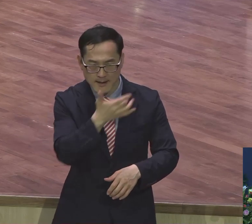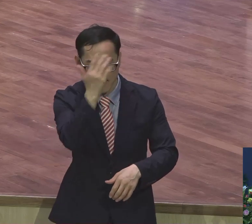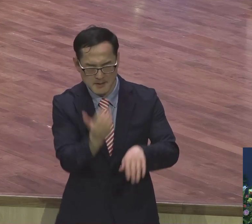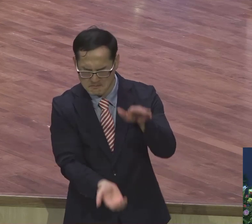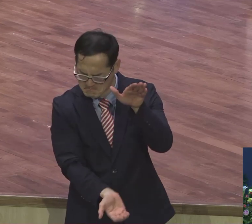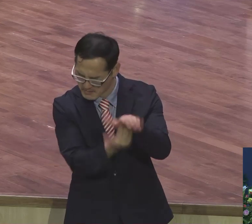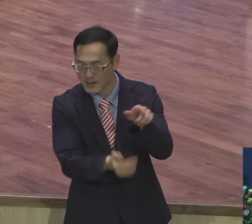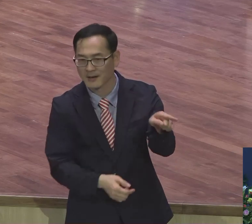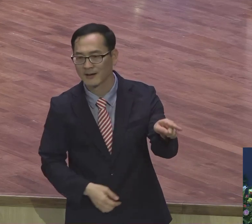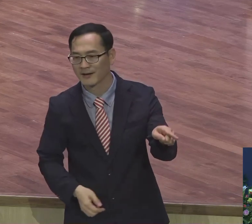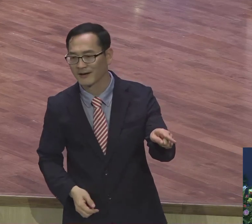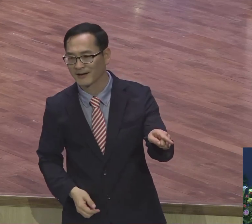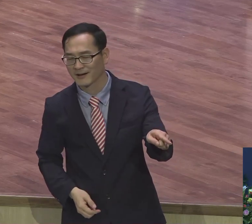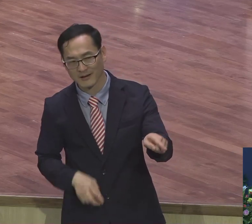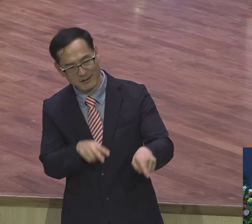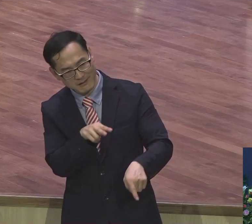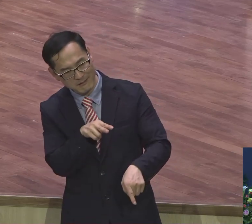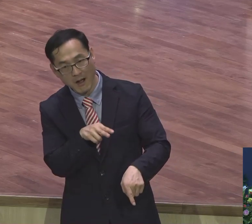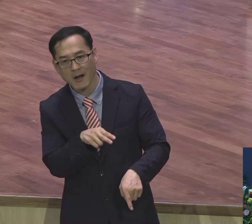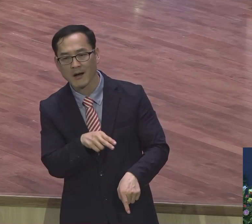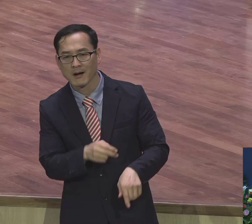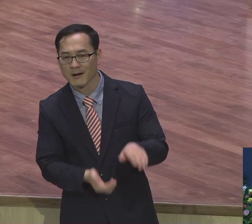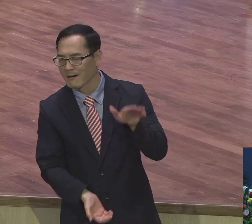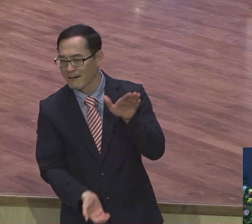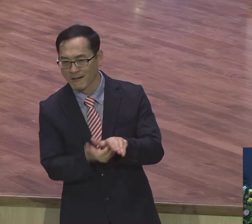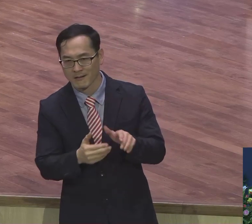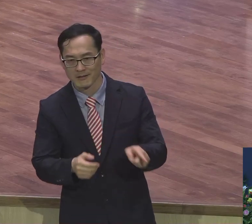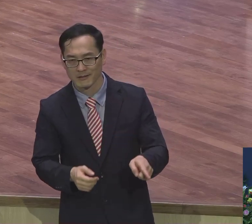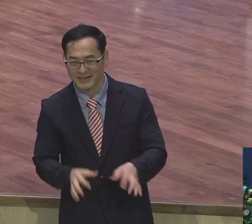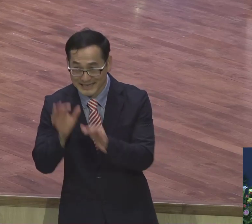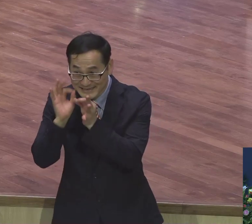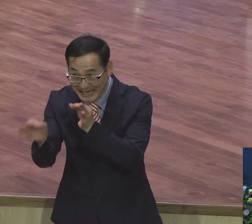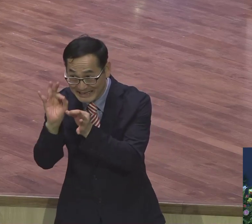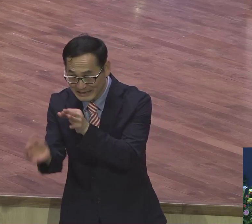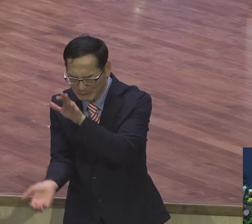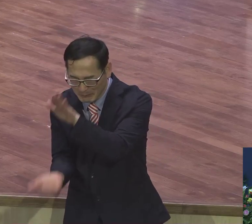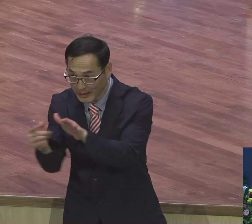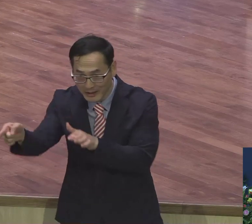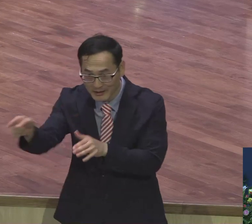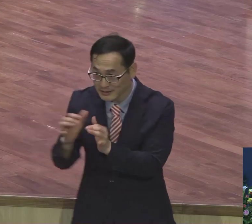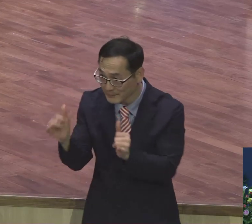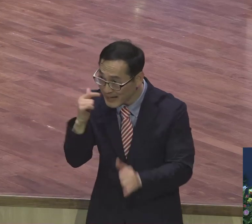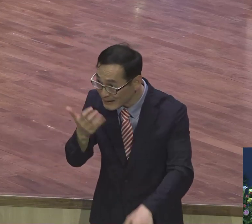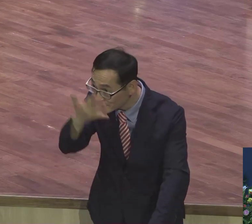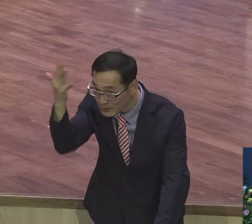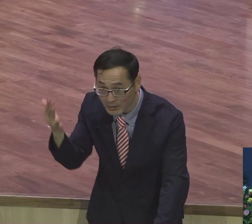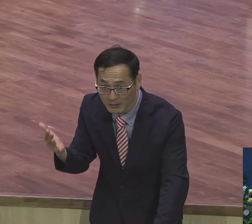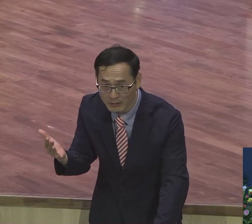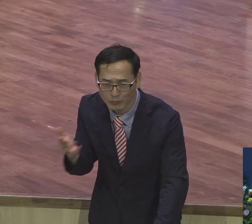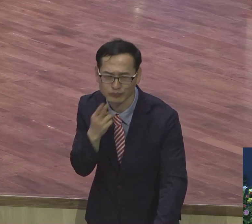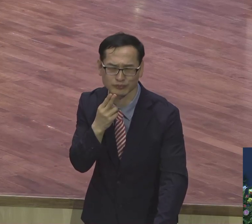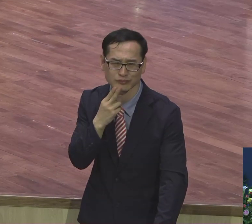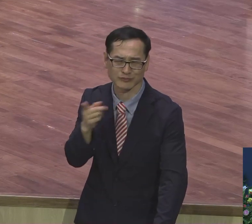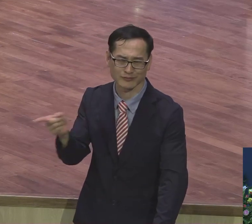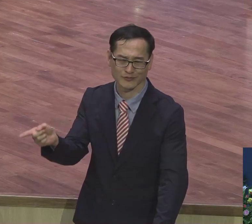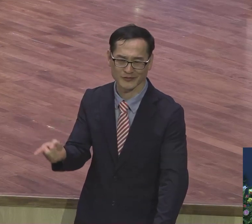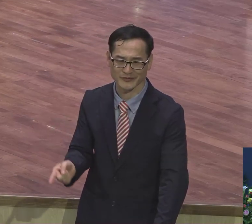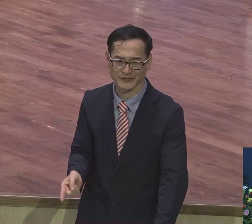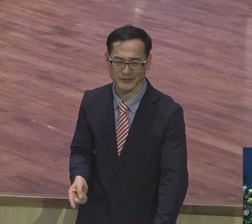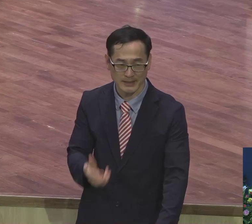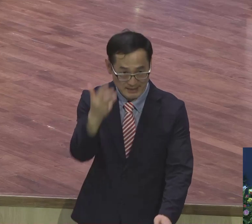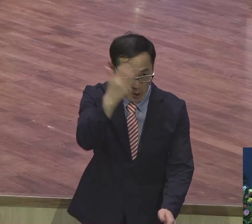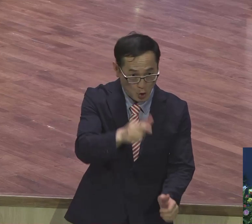증거하는 사람. 막 사람 꼬시가 사기친 사람 말고 정말로 저 한